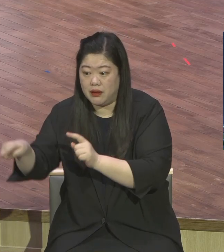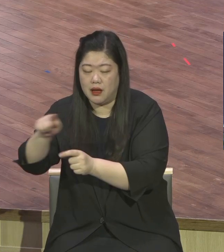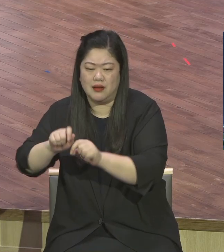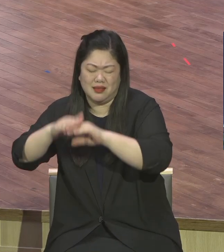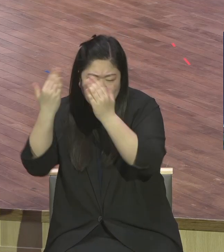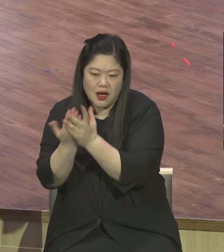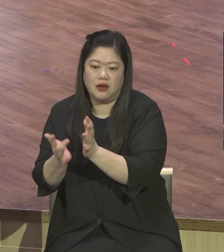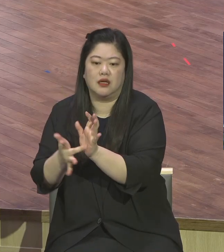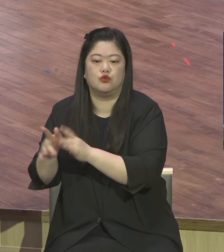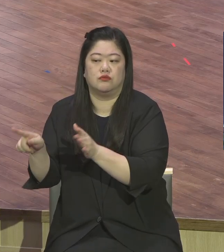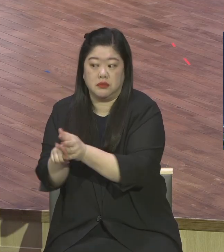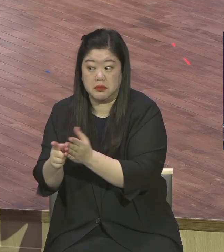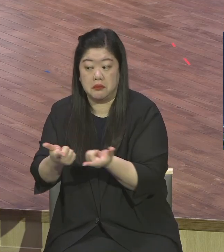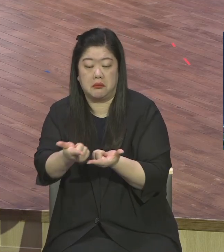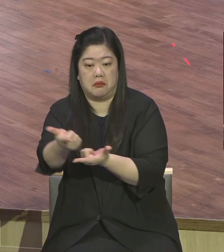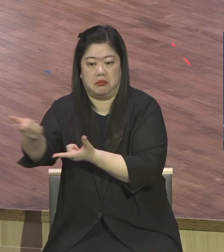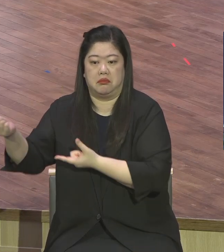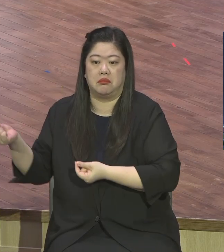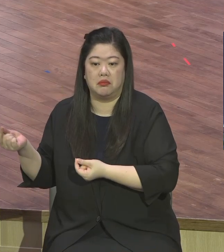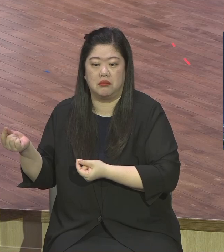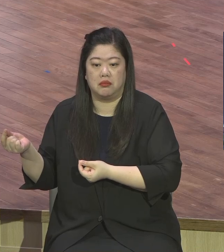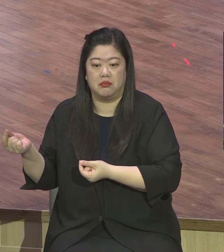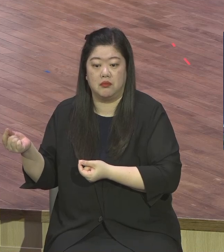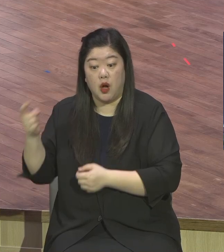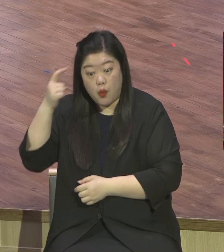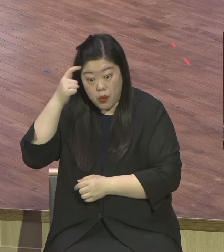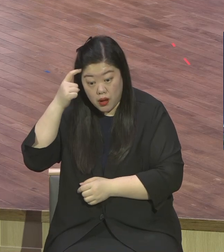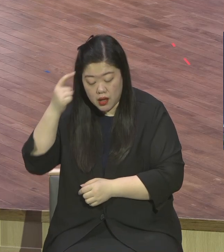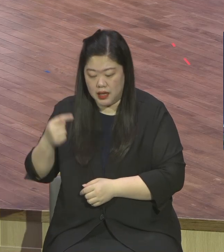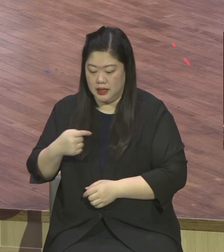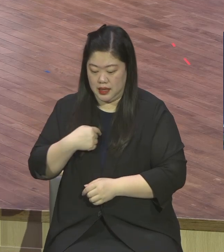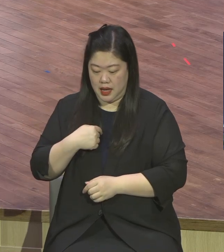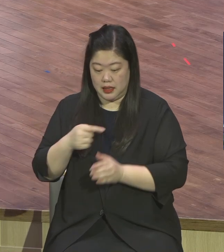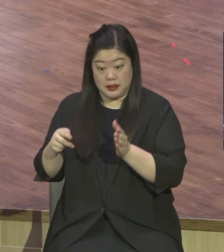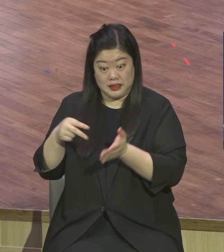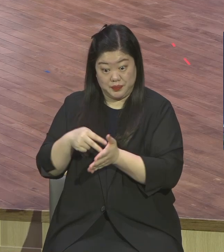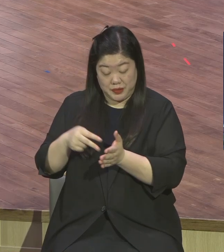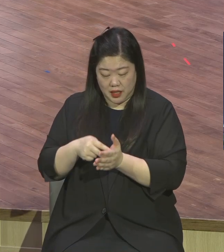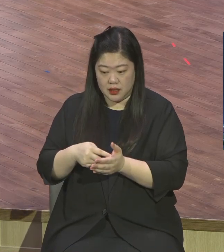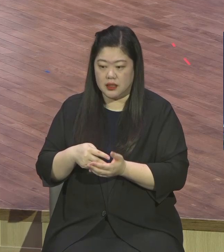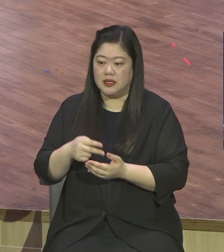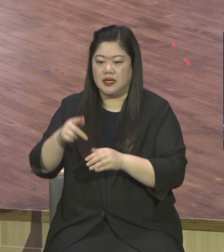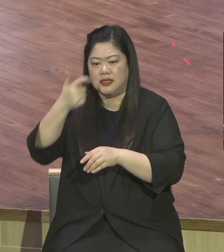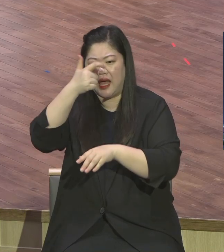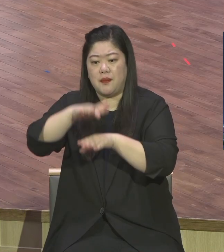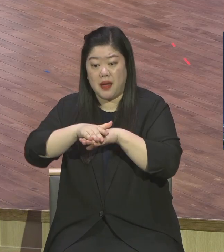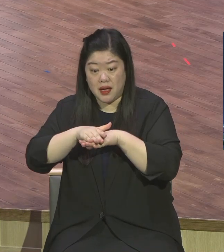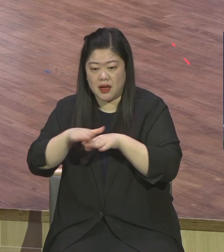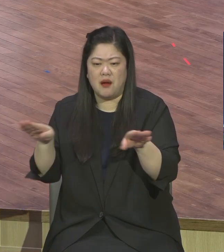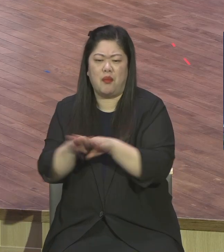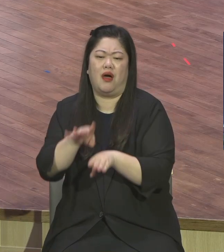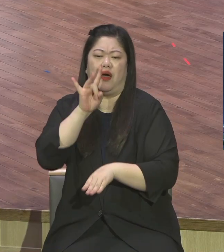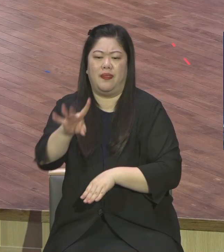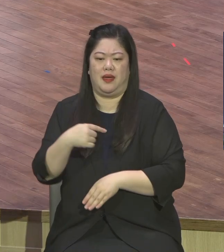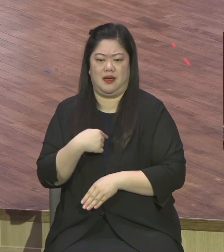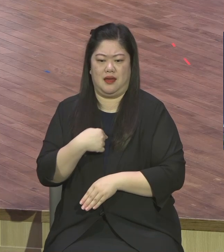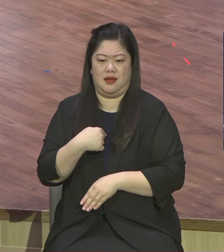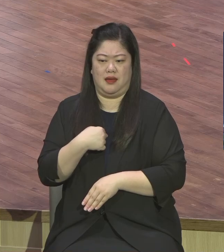있어요 최우선 순위는 예배에요 예배 예배를 빠지면 안 돼요 주일을 수요일을 금요일을 예배 최우선 순위를 두고 살아야 돼요 예배